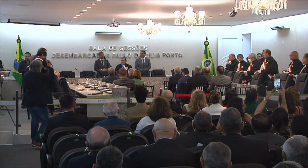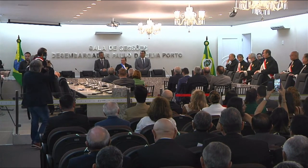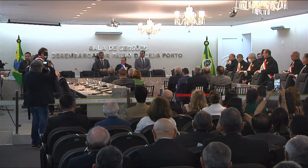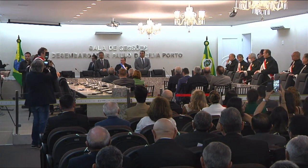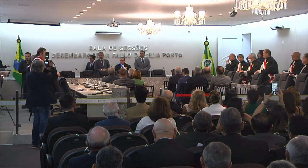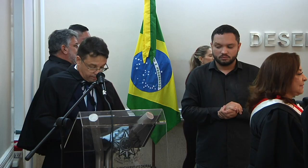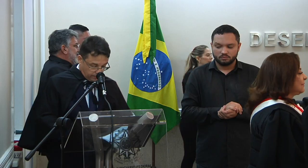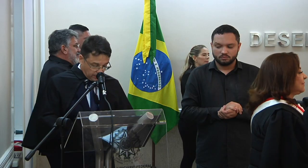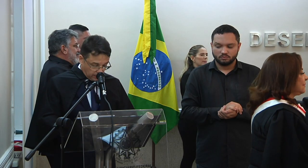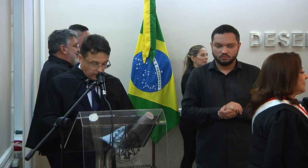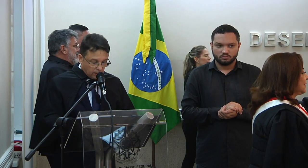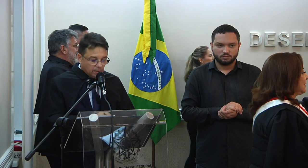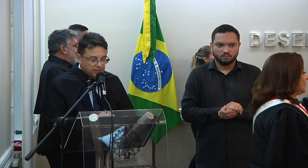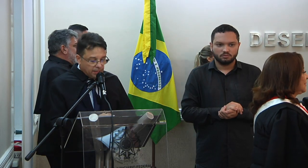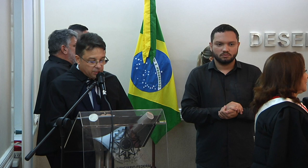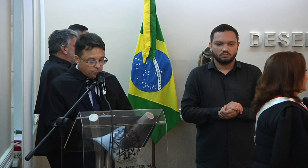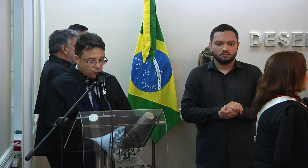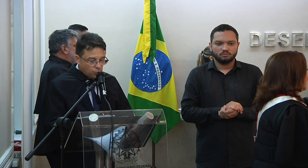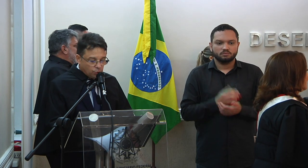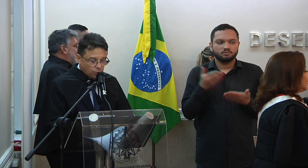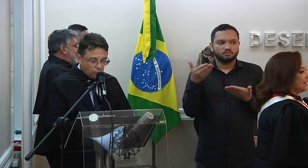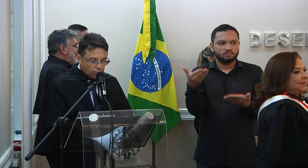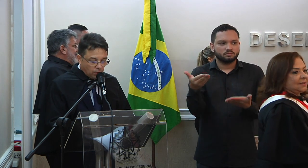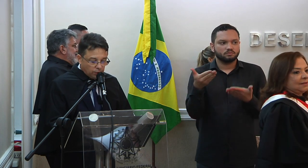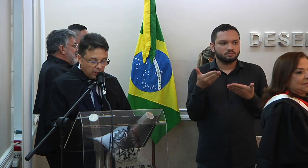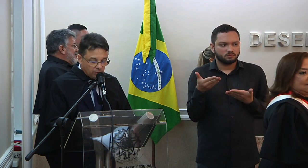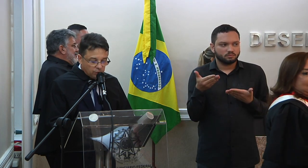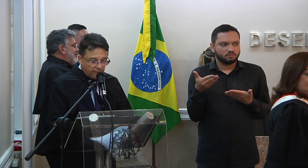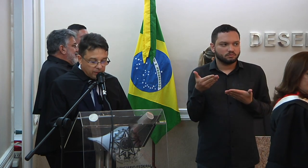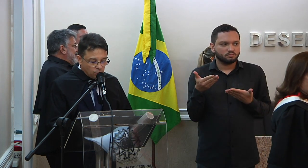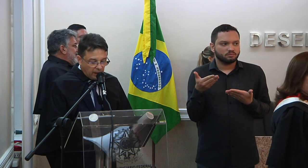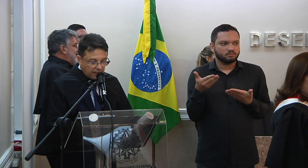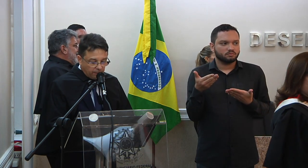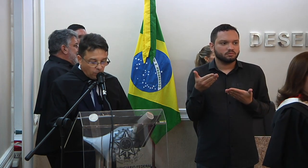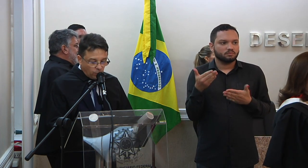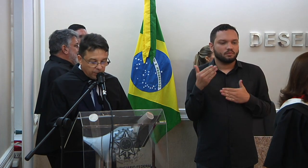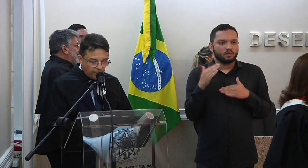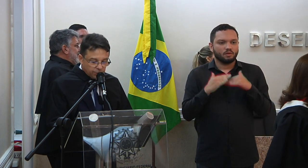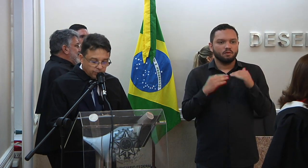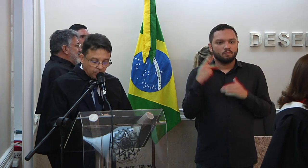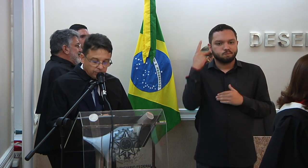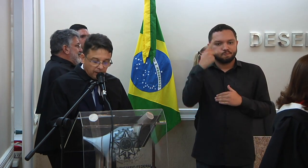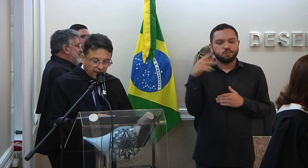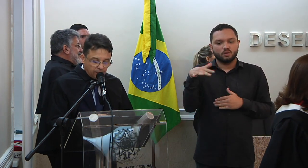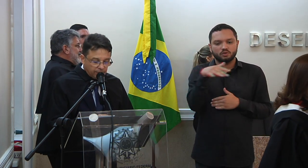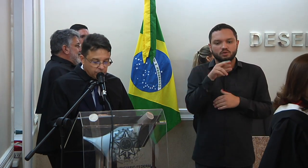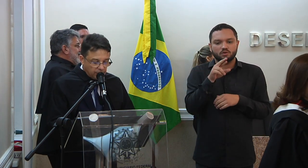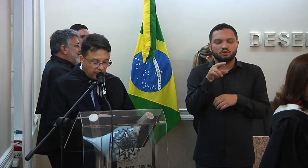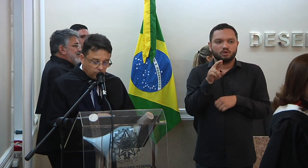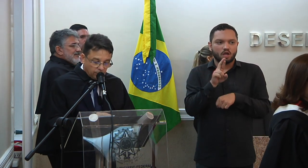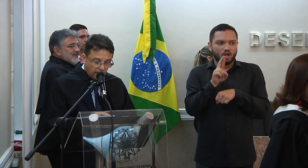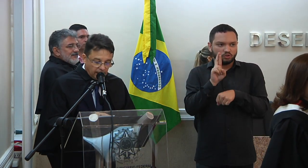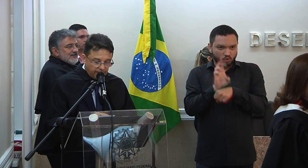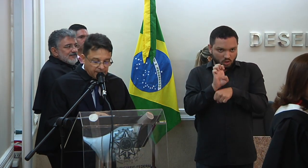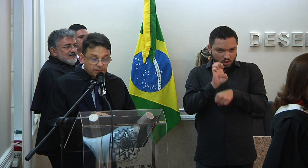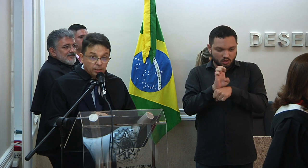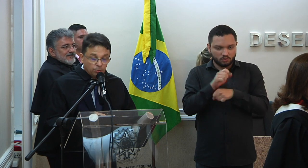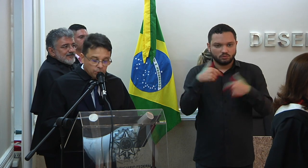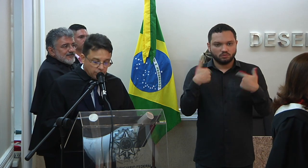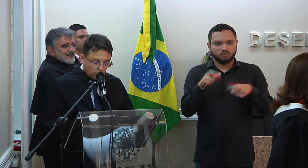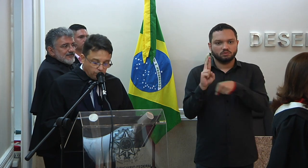do Excelentíssimo senhor doutor Nicodemos Fabrício Maia, procurador regional do trabalho, neste ato